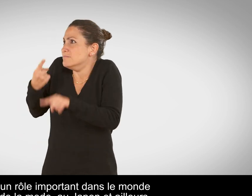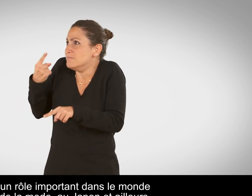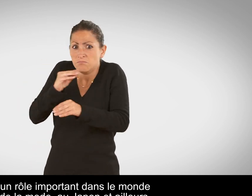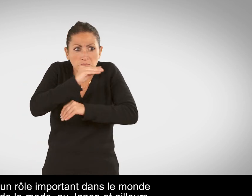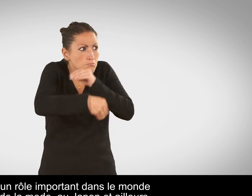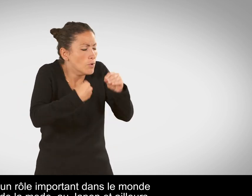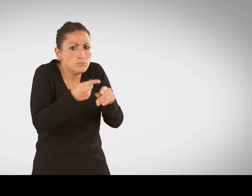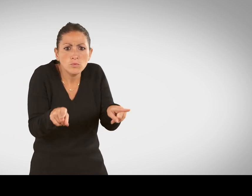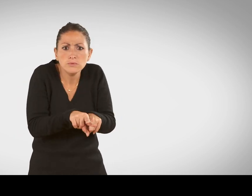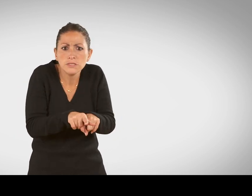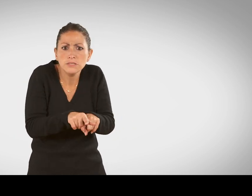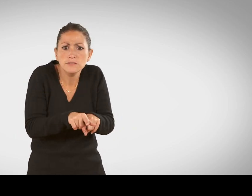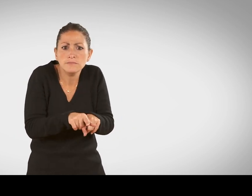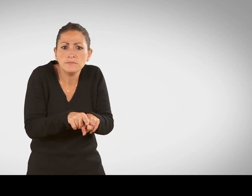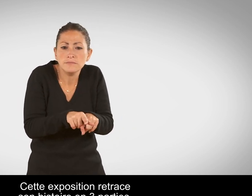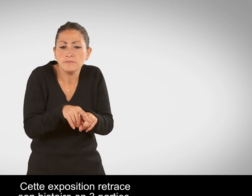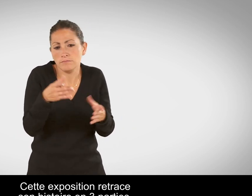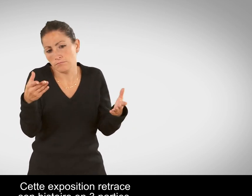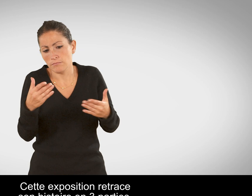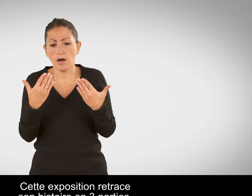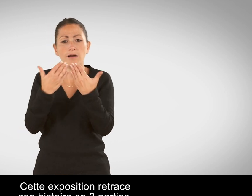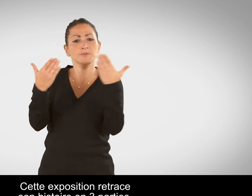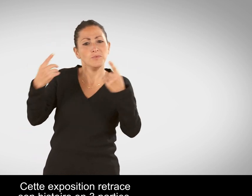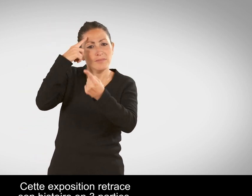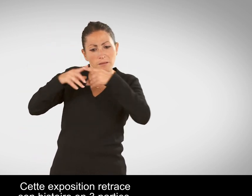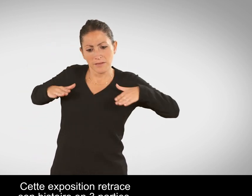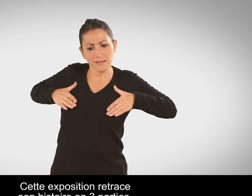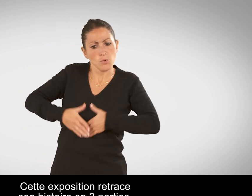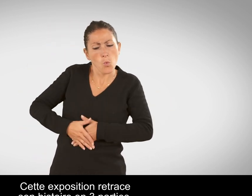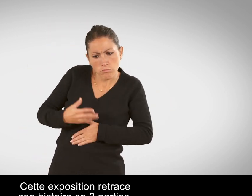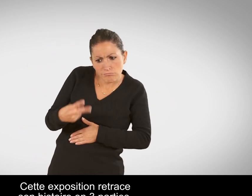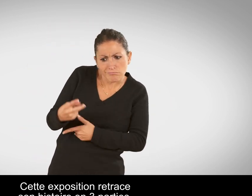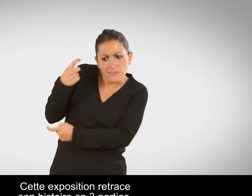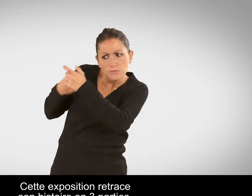ailleurs Cette exposition retrace son histoire en trois parties